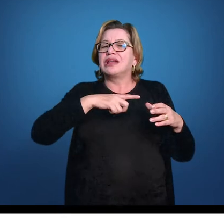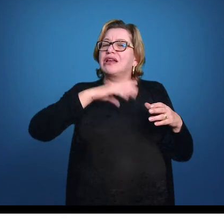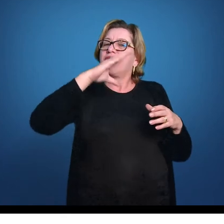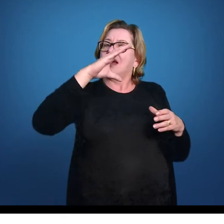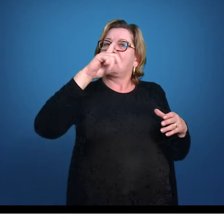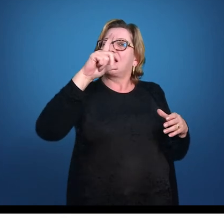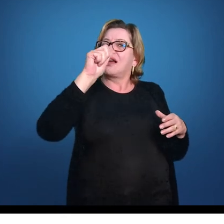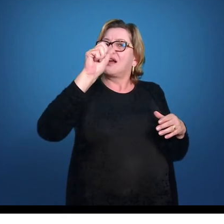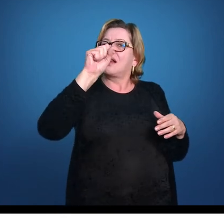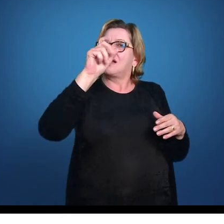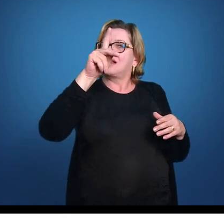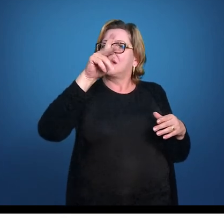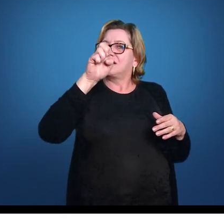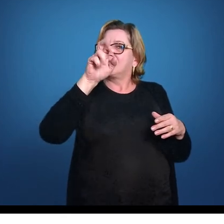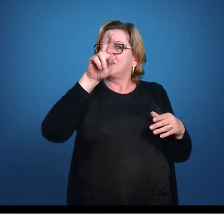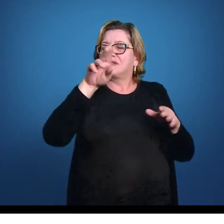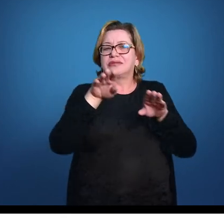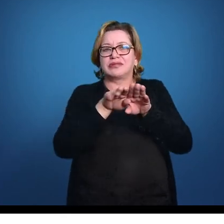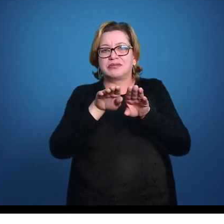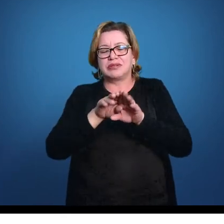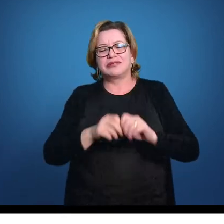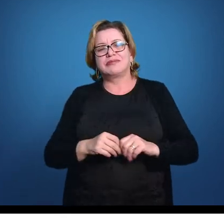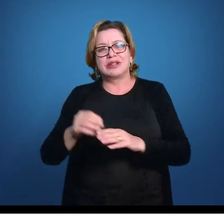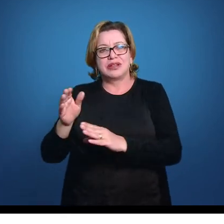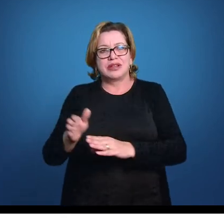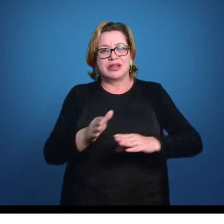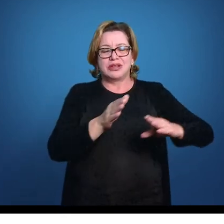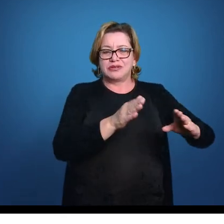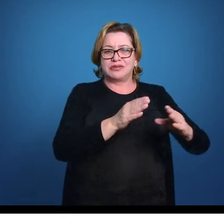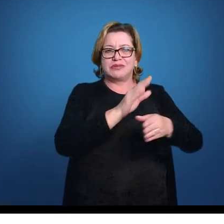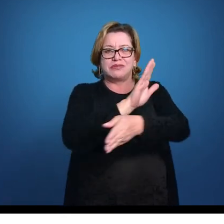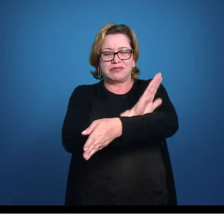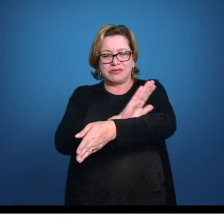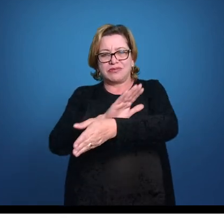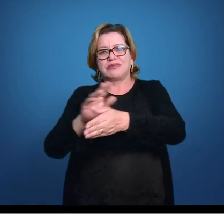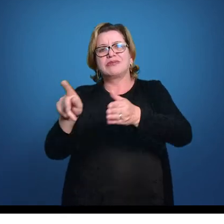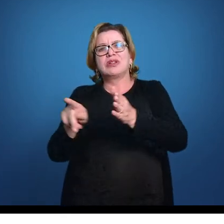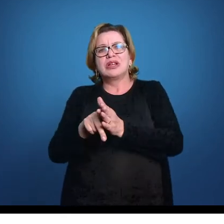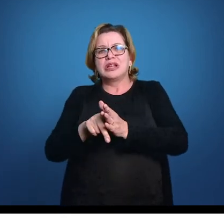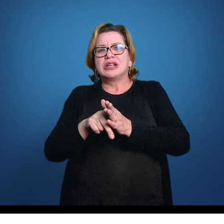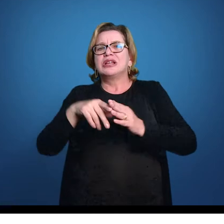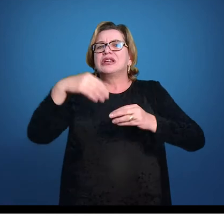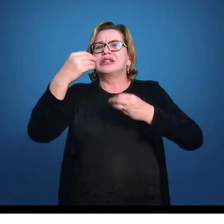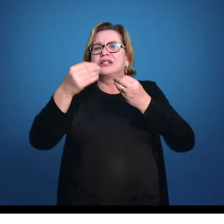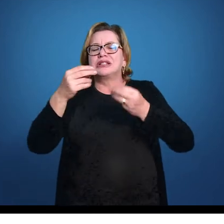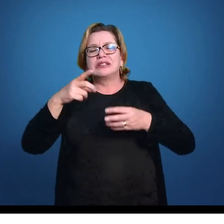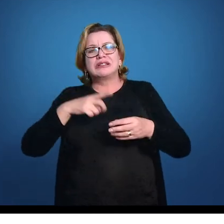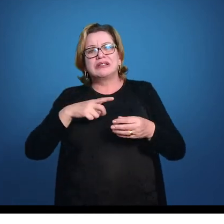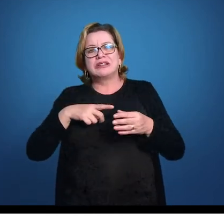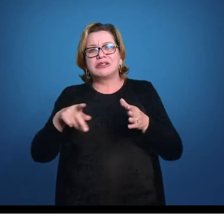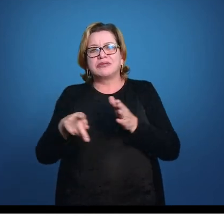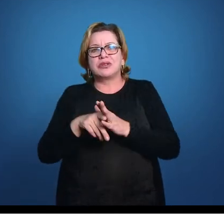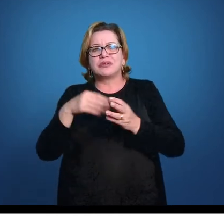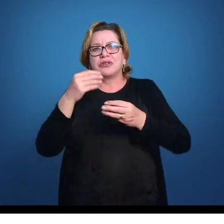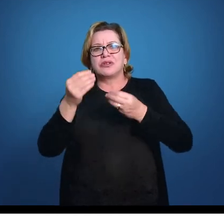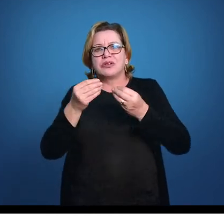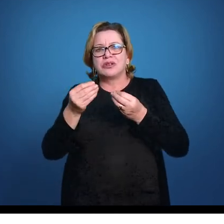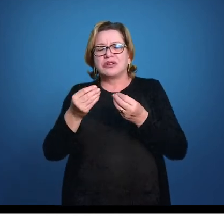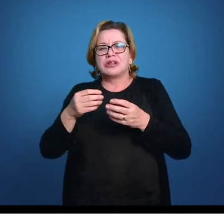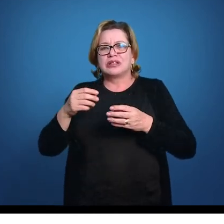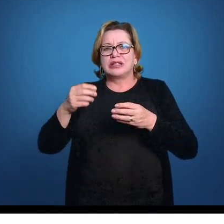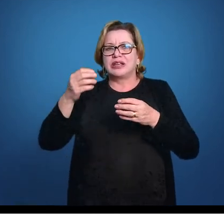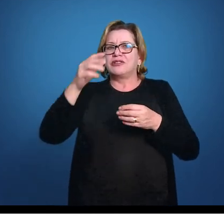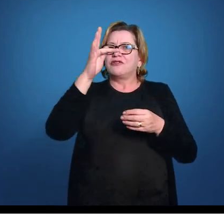então a gente tem esses dimorfismos aí. Ainda sobre os tubarões e raias, a gente tem sobre a reprodução deles, eles fazem